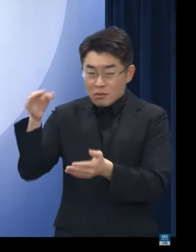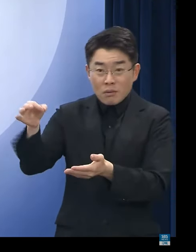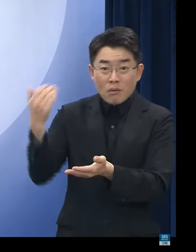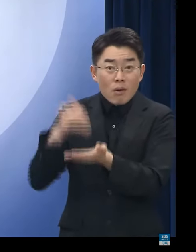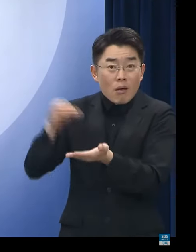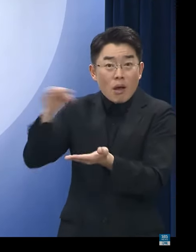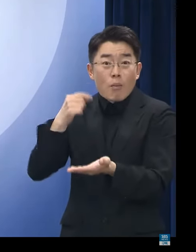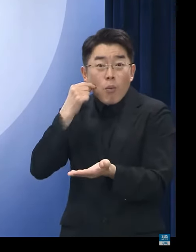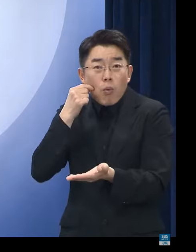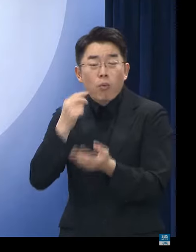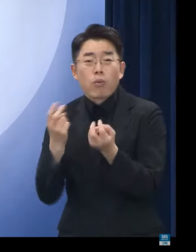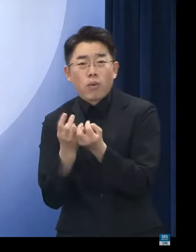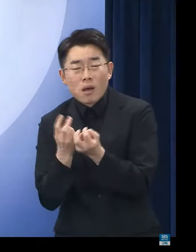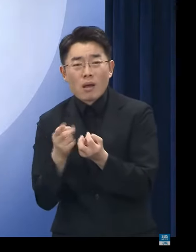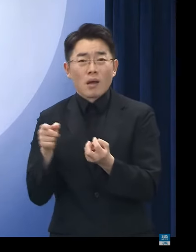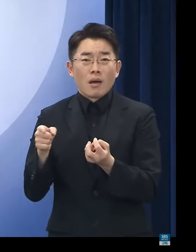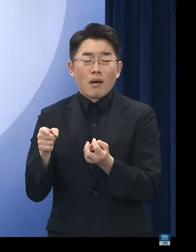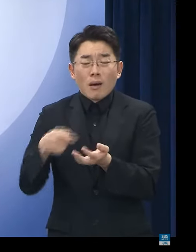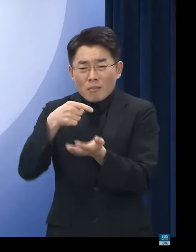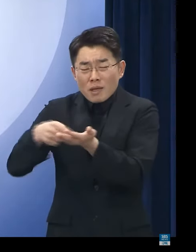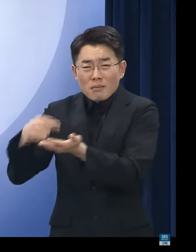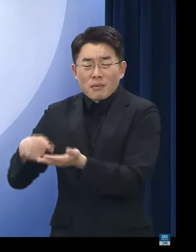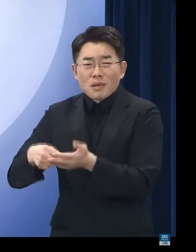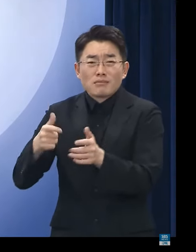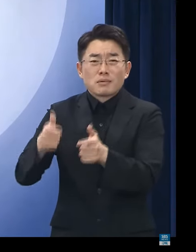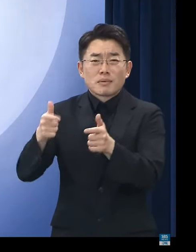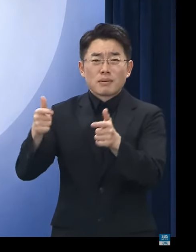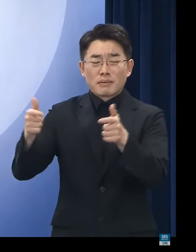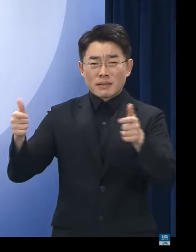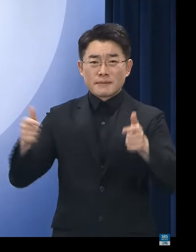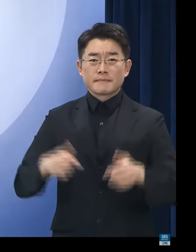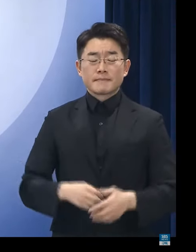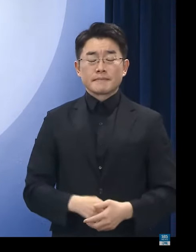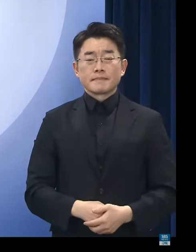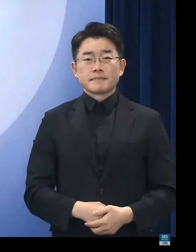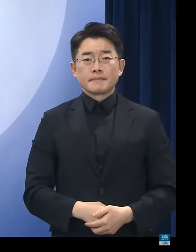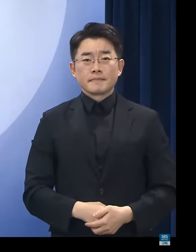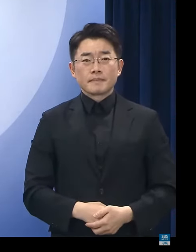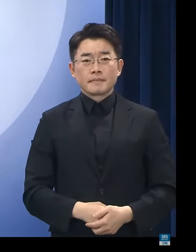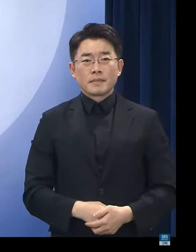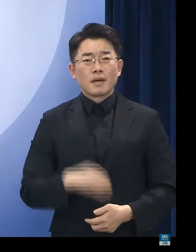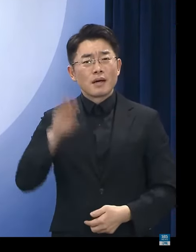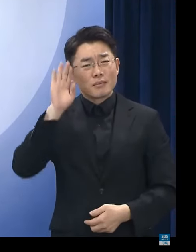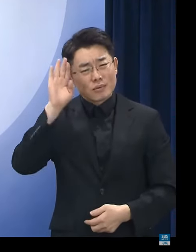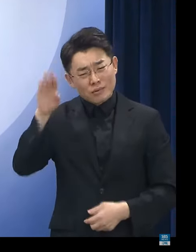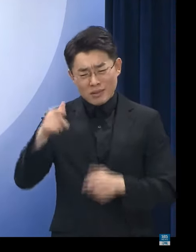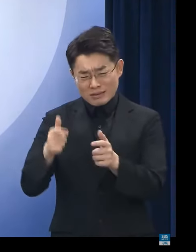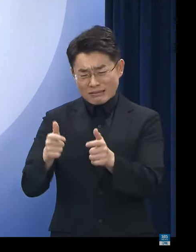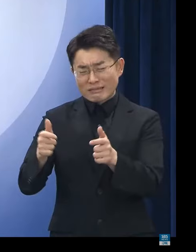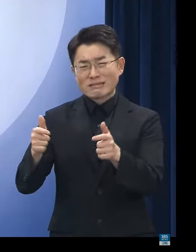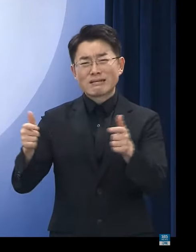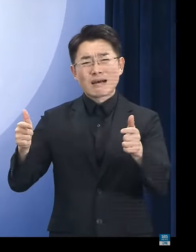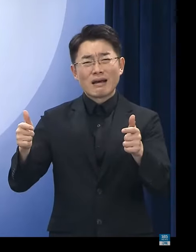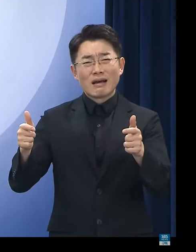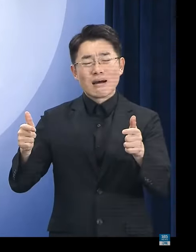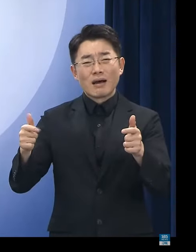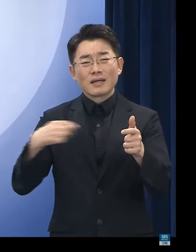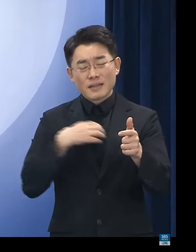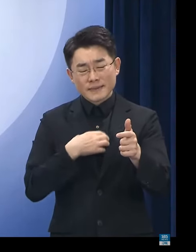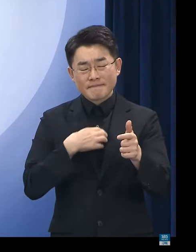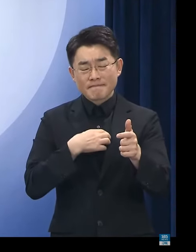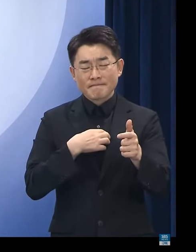전세사기 피해가 계속되어서 발생하고 있고 이 양산은 당분간 이어질 것으로